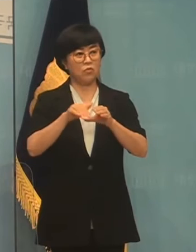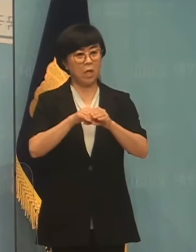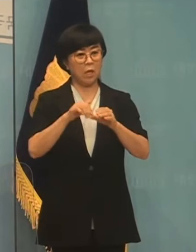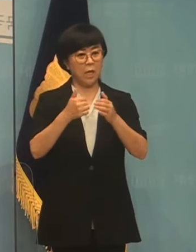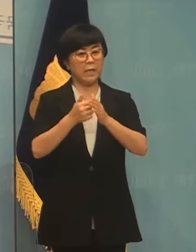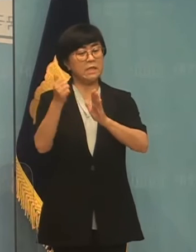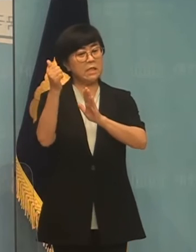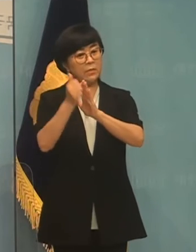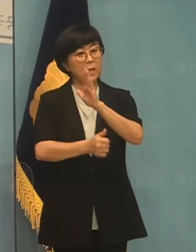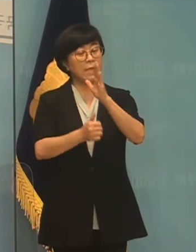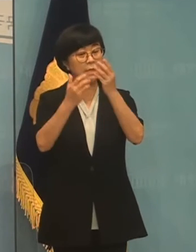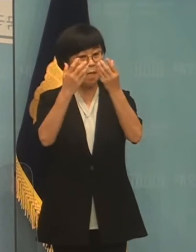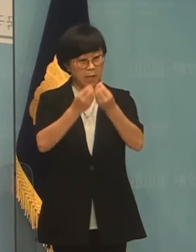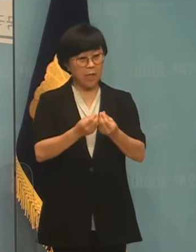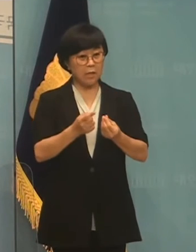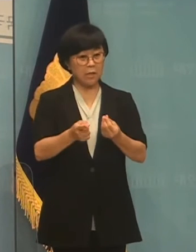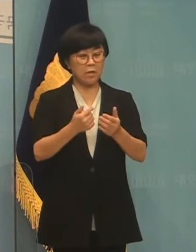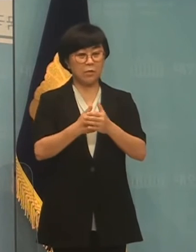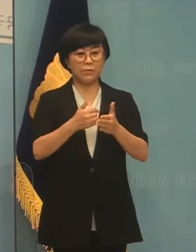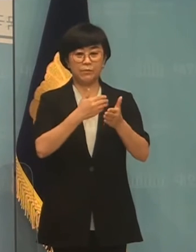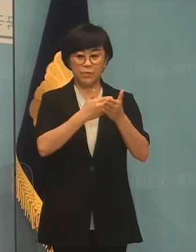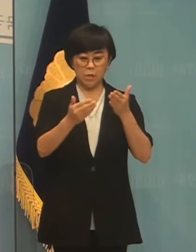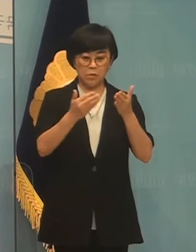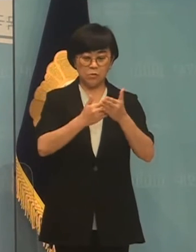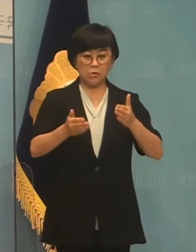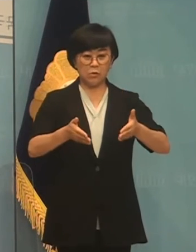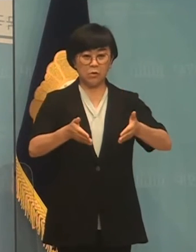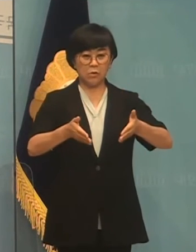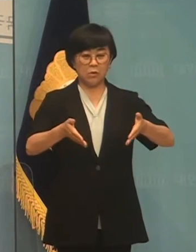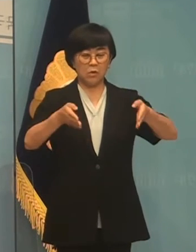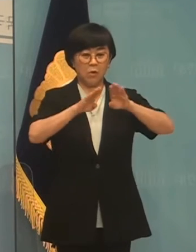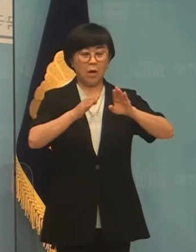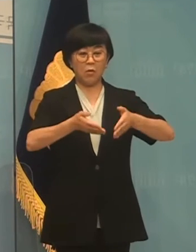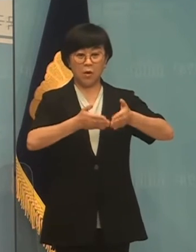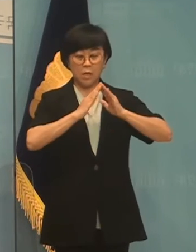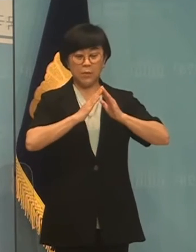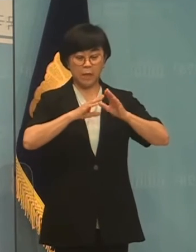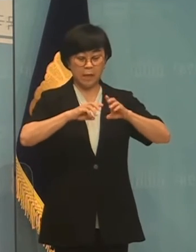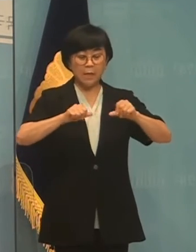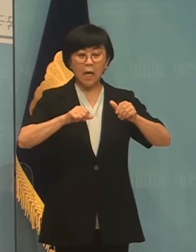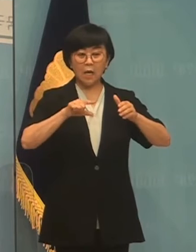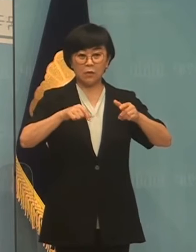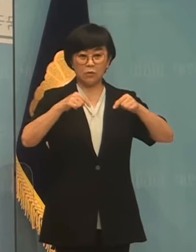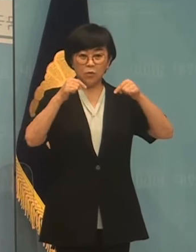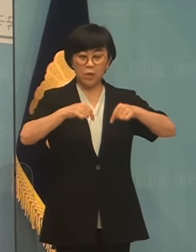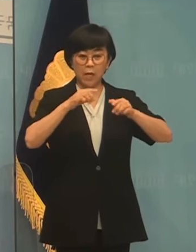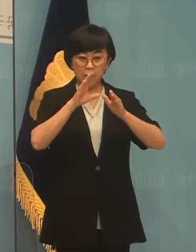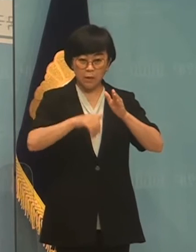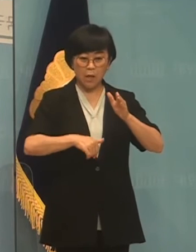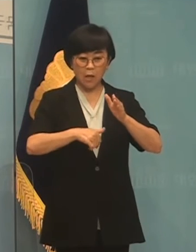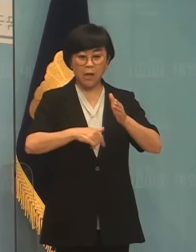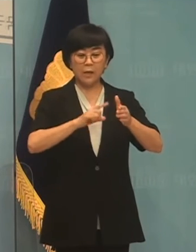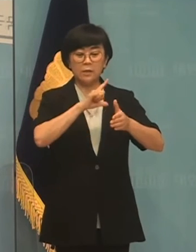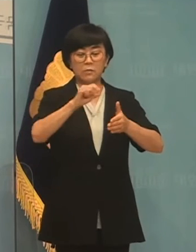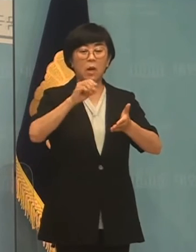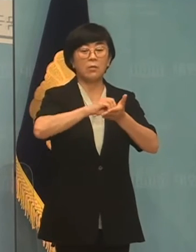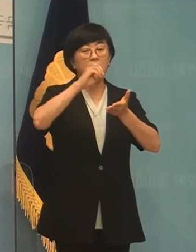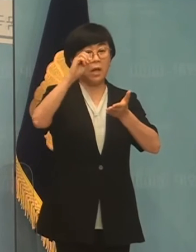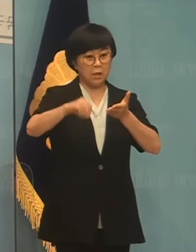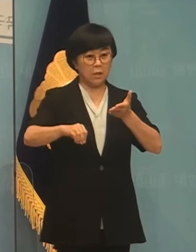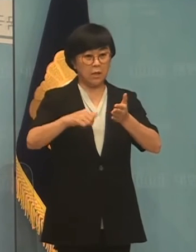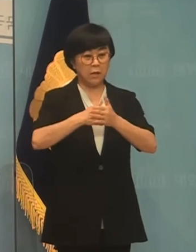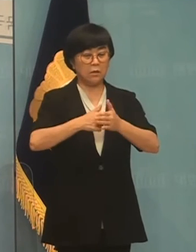실패 사례 등등한 것은 미술관 건립 부진 원시, 지방은 철저히 배제되어야 한다는